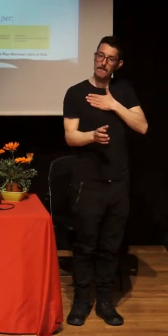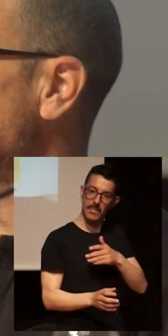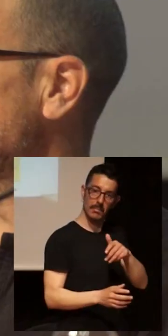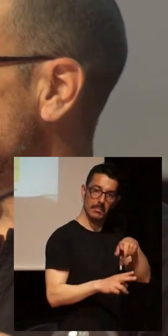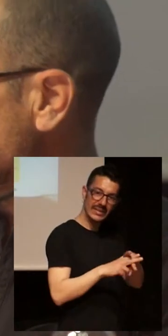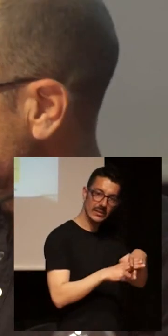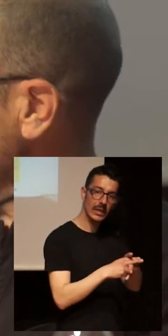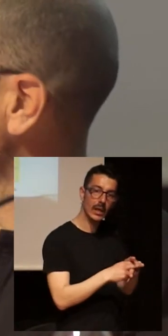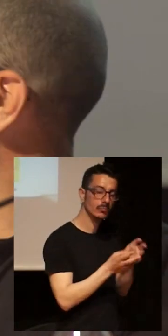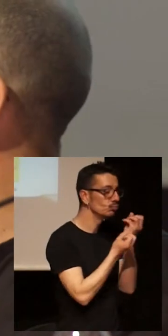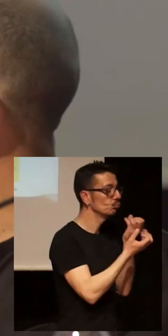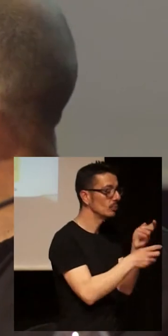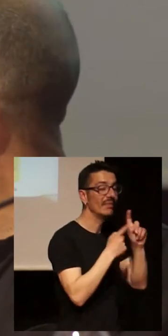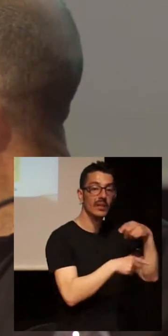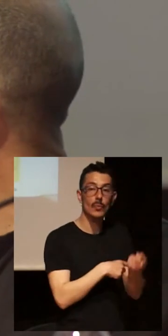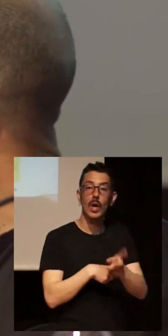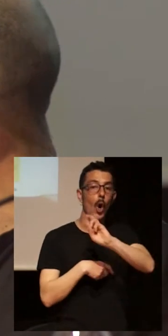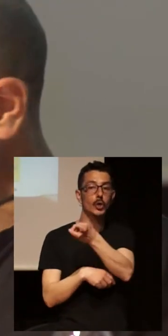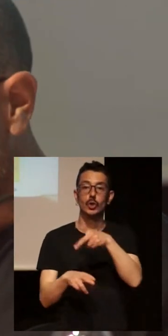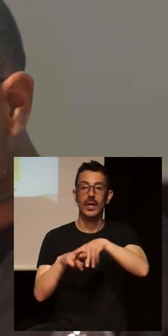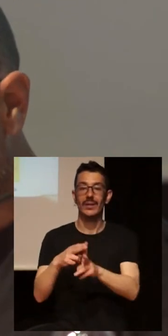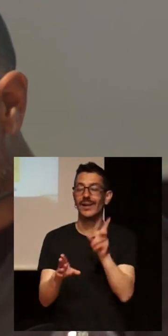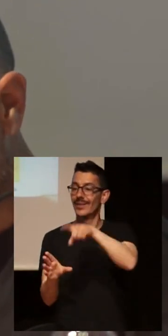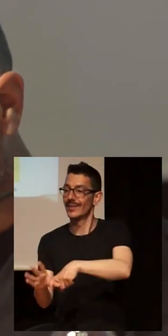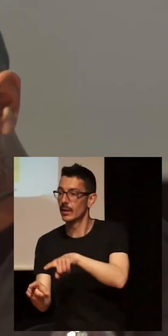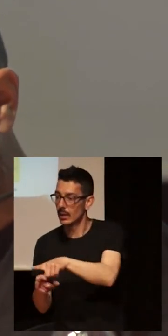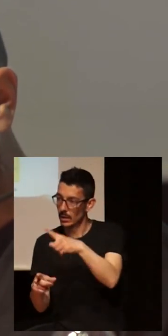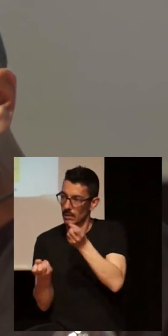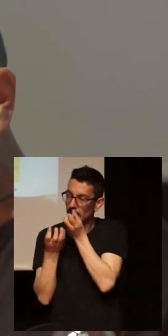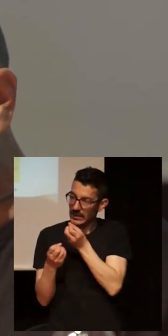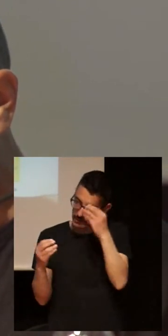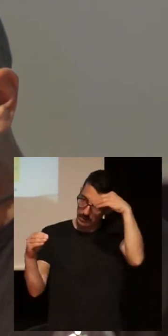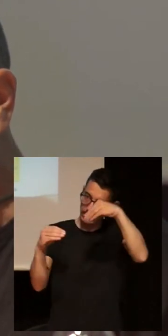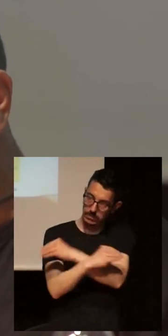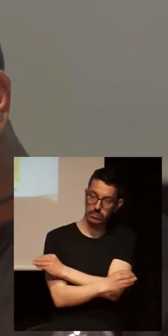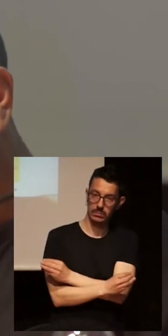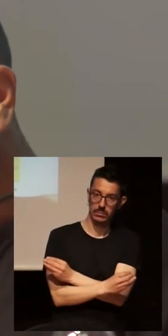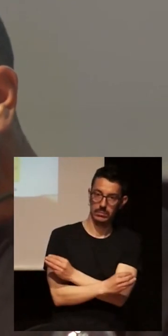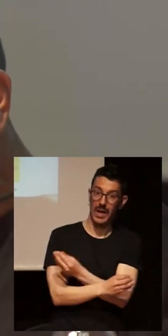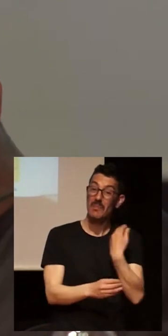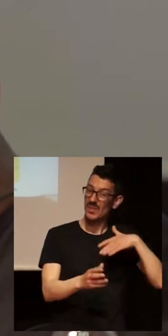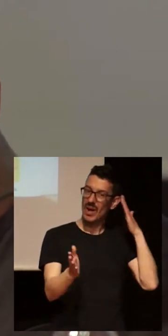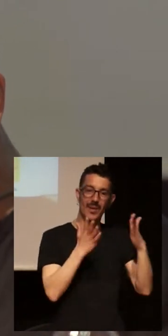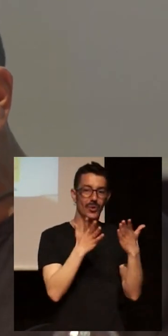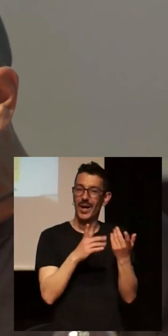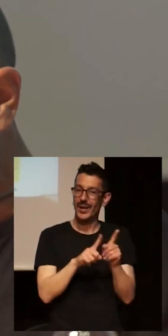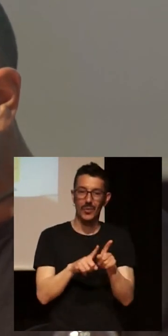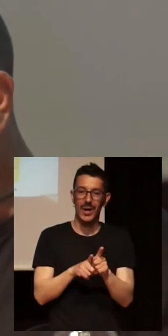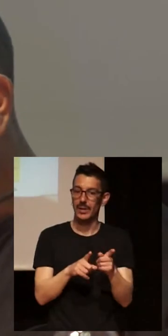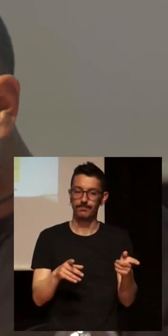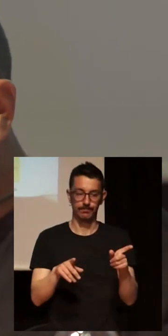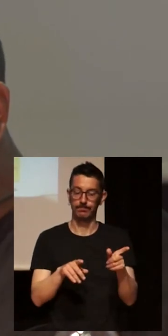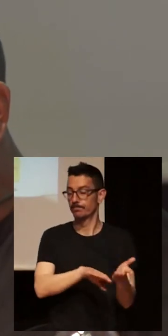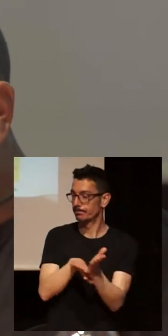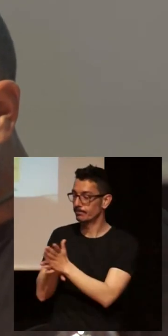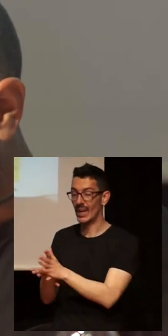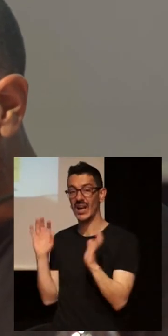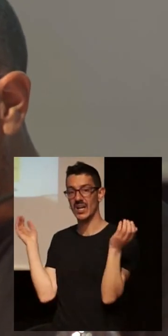Y esto me parece que también fue un tema que no fuimos capaces de resolver en aquel momento. La infección por VIH no genera la mortalidad de años